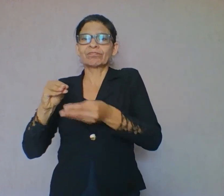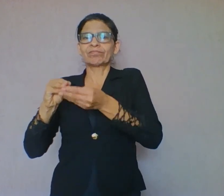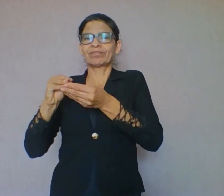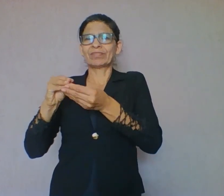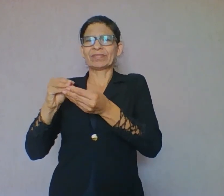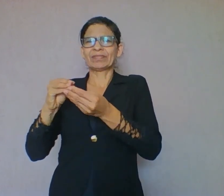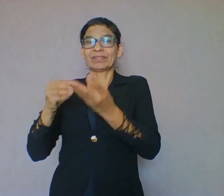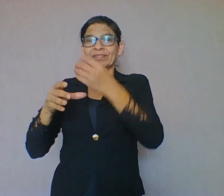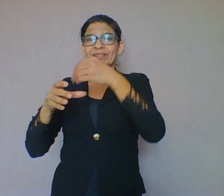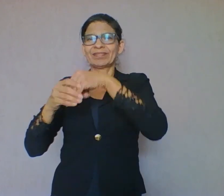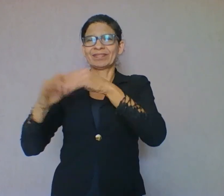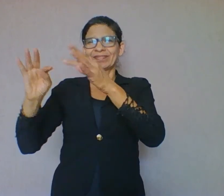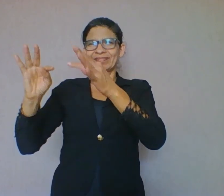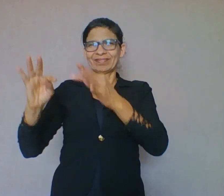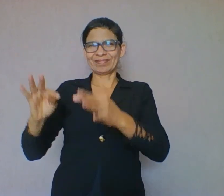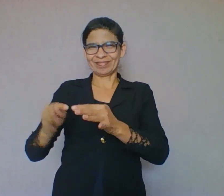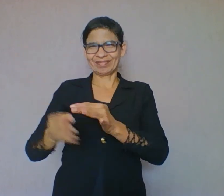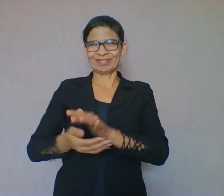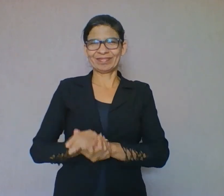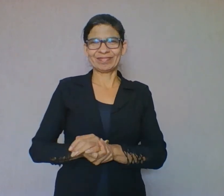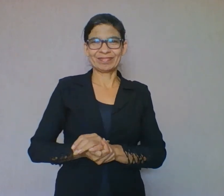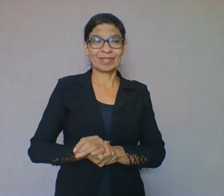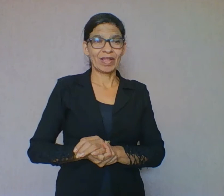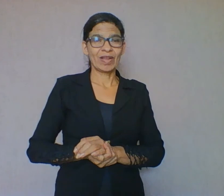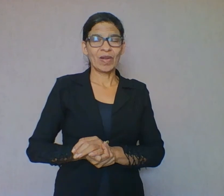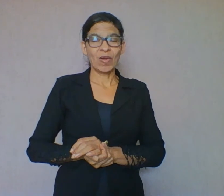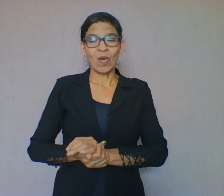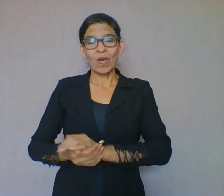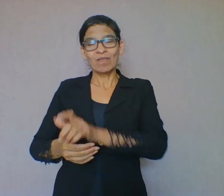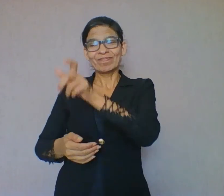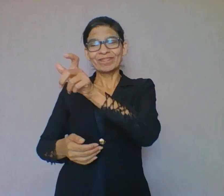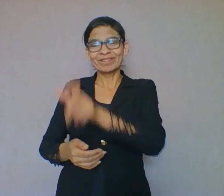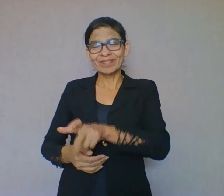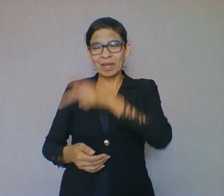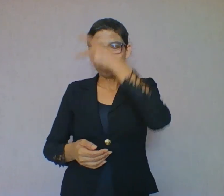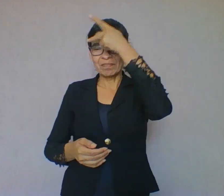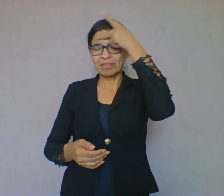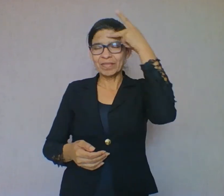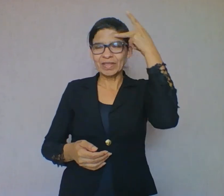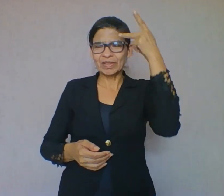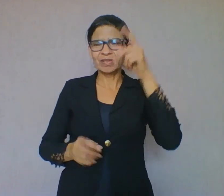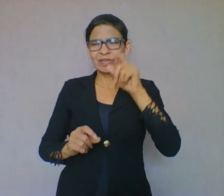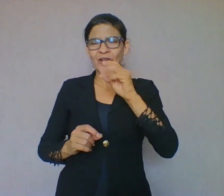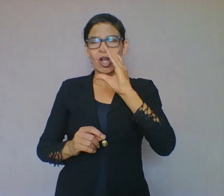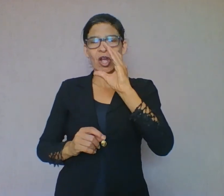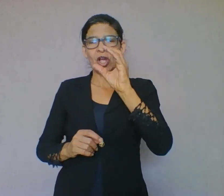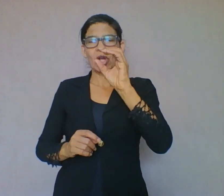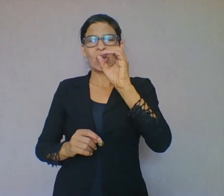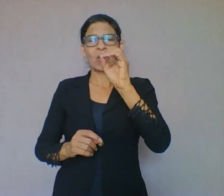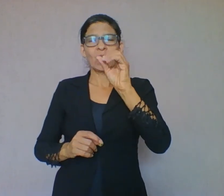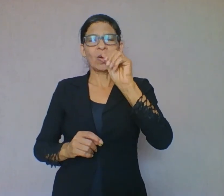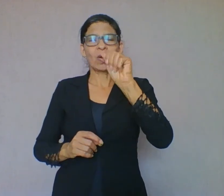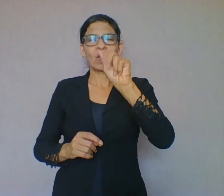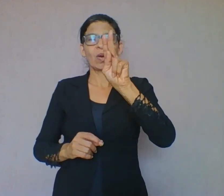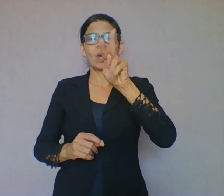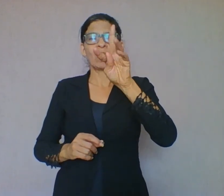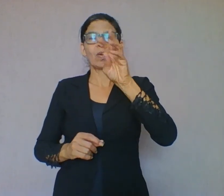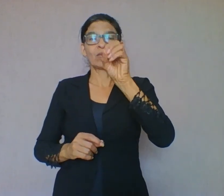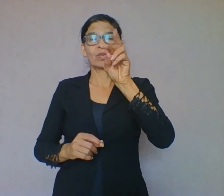é um co-autor. A terceira parte, ele vai o quê? Ele vai roubar